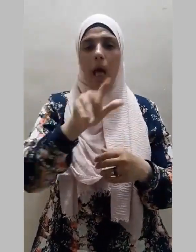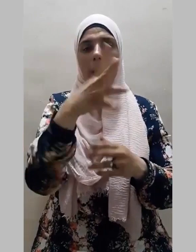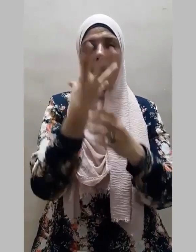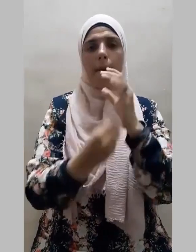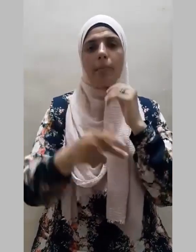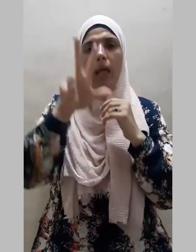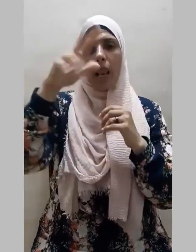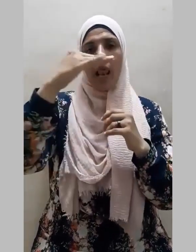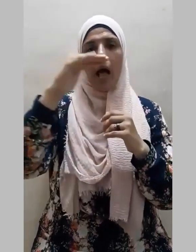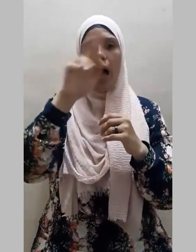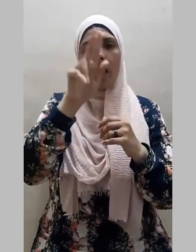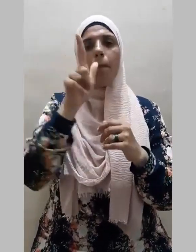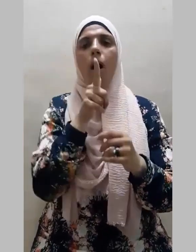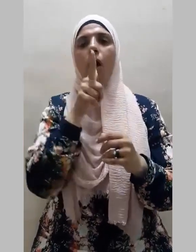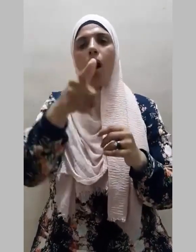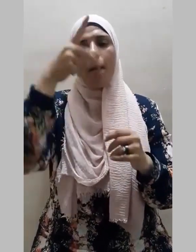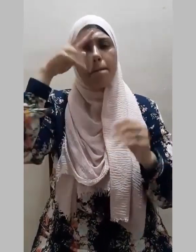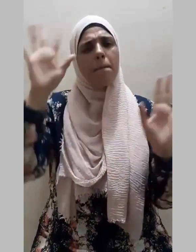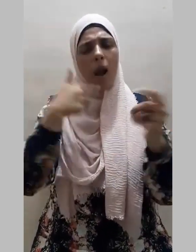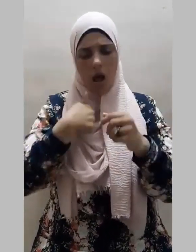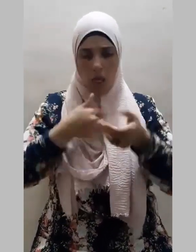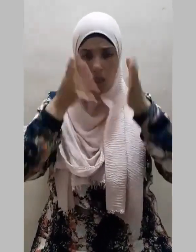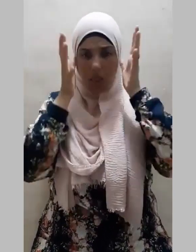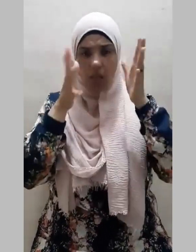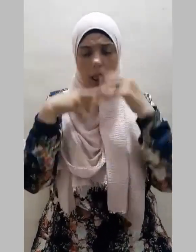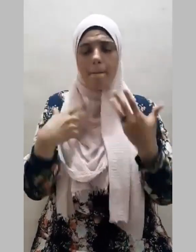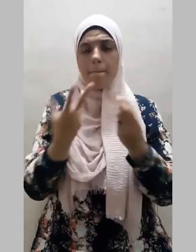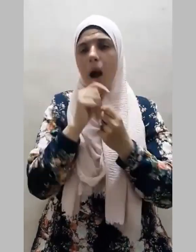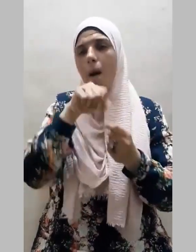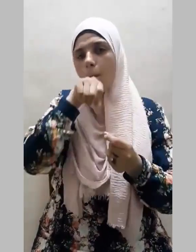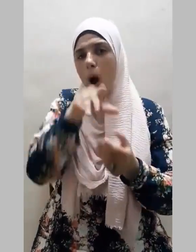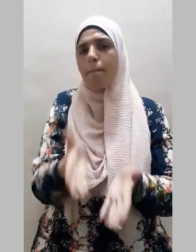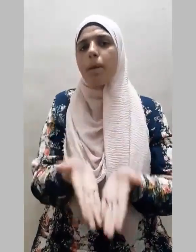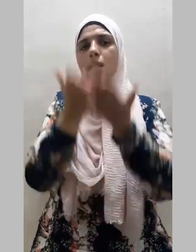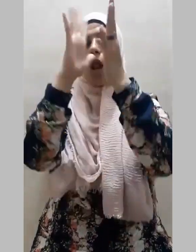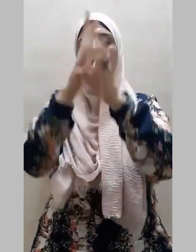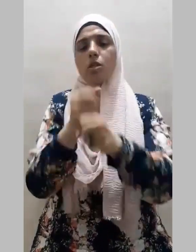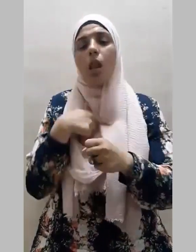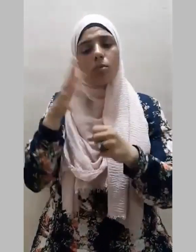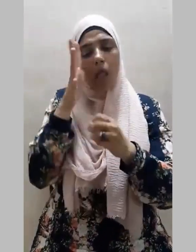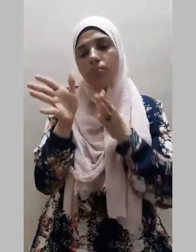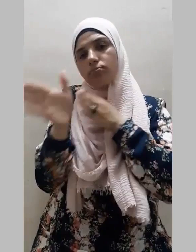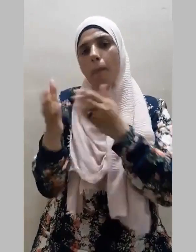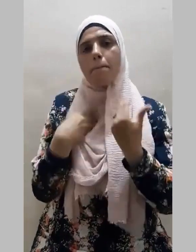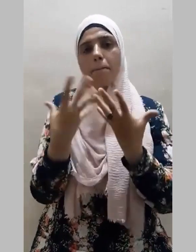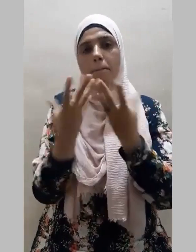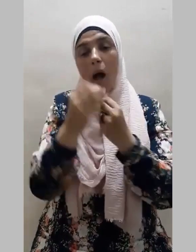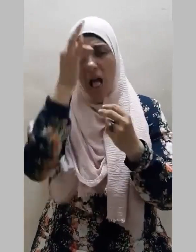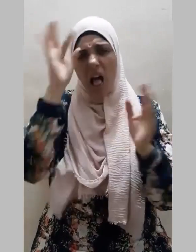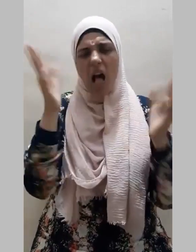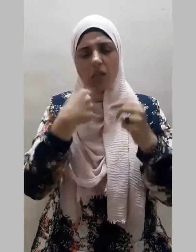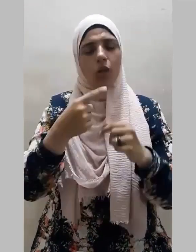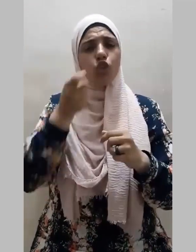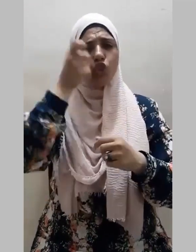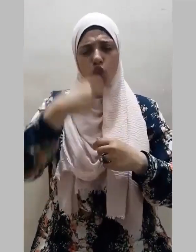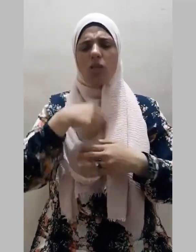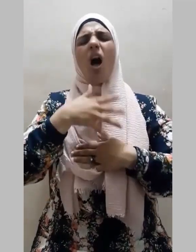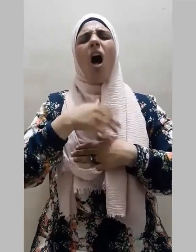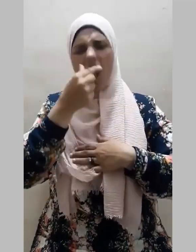بينما أنا أصلي مع النبي صلى الله عليه وسلم إذ عقف رجل من القوم